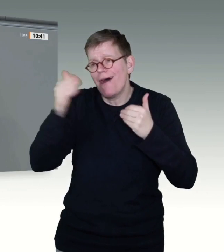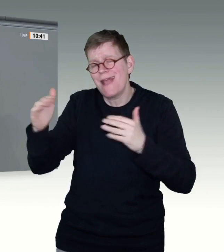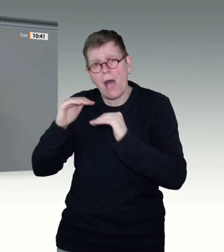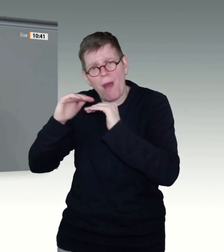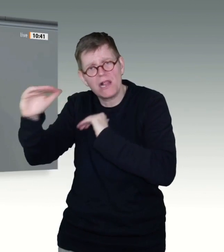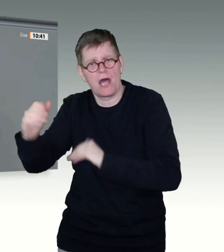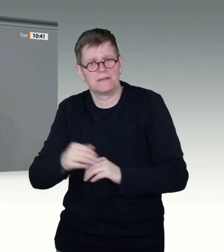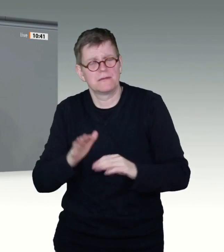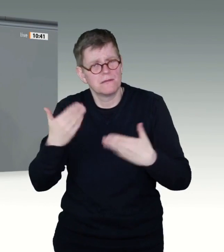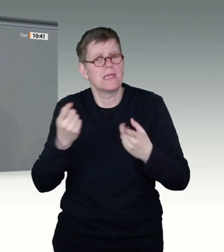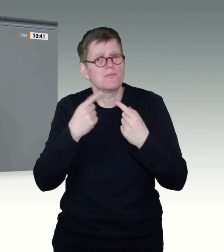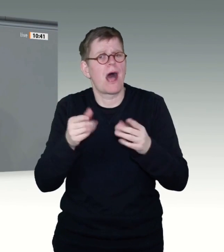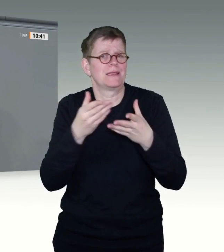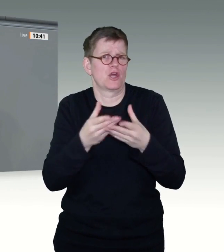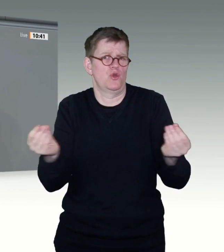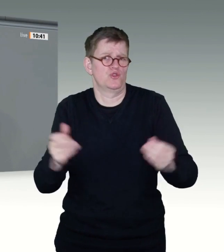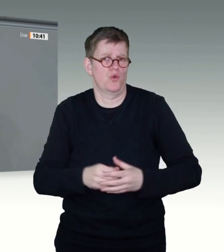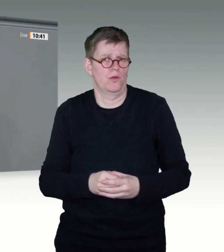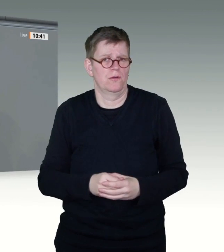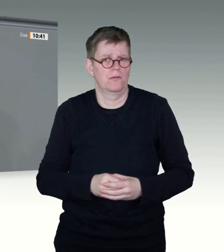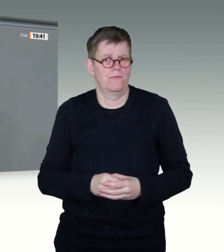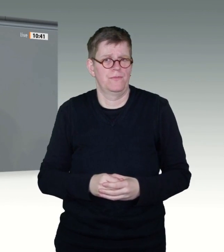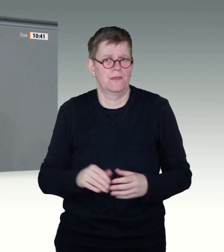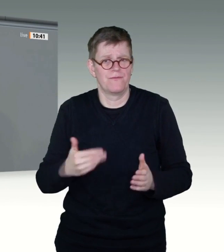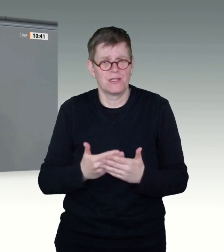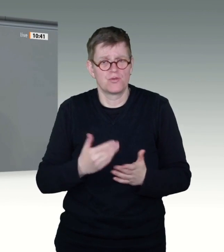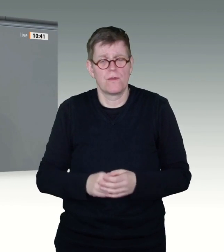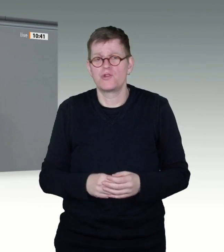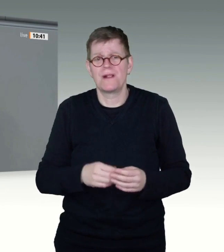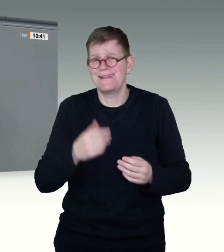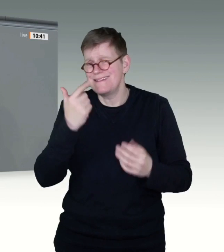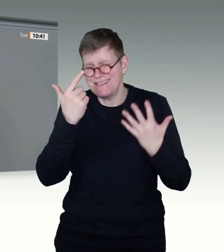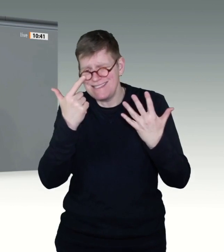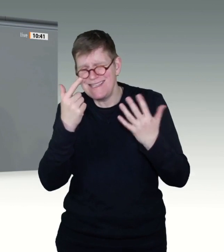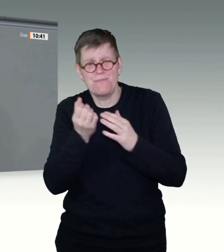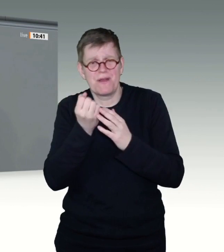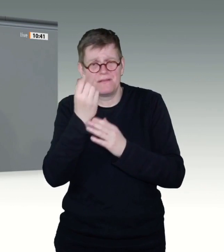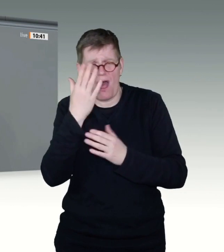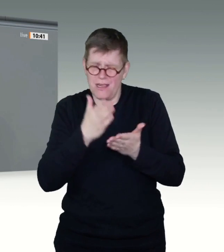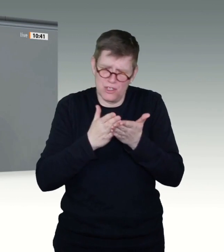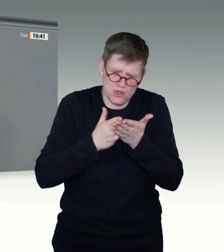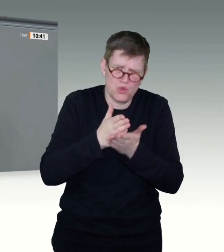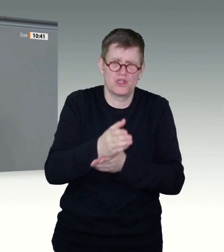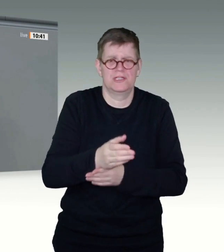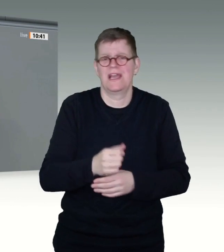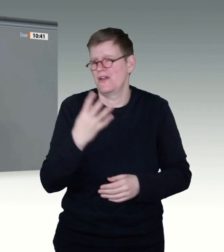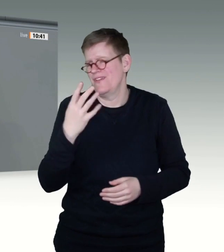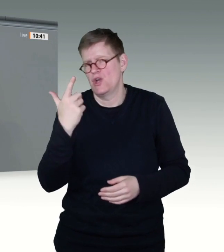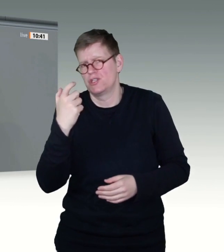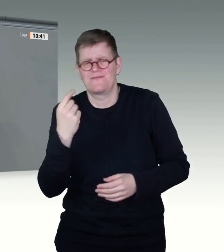es nämlich 24 Stunden, 7 Tage Impfungen. Und da impft man dann auch mal in einem Stadion. Wenn